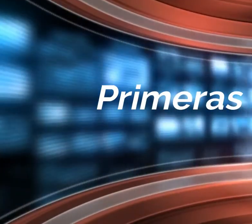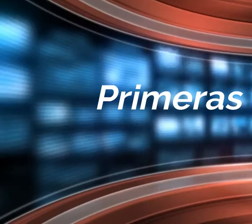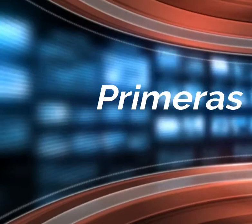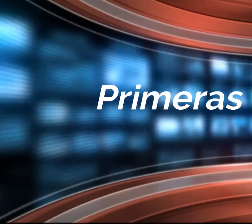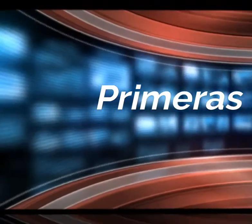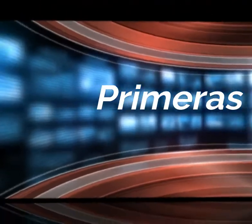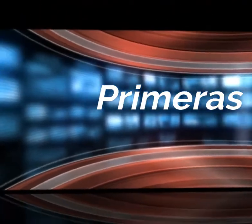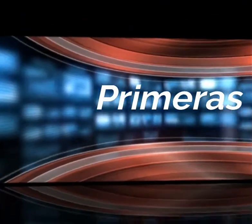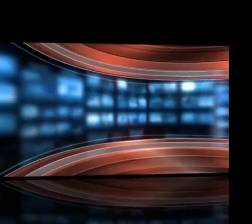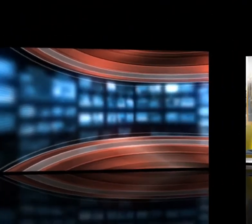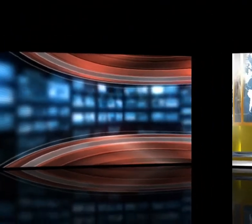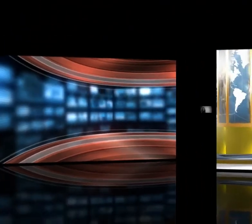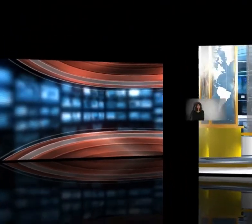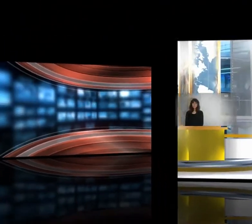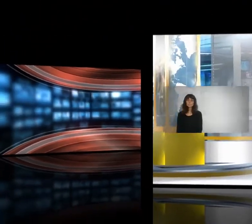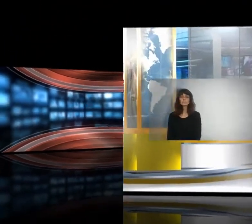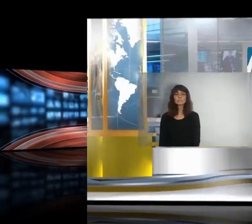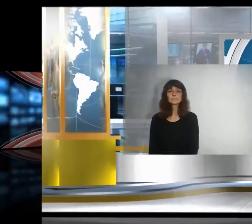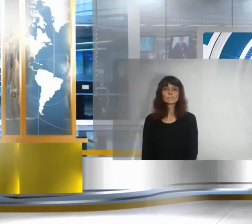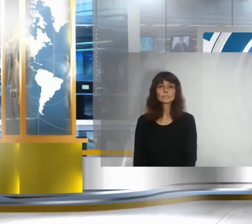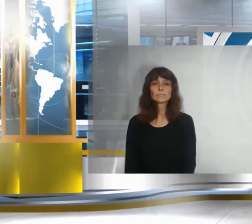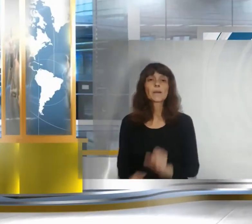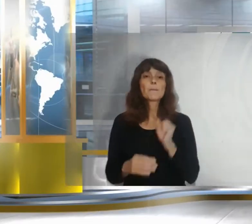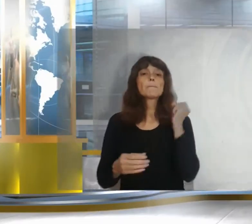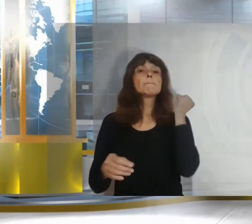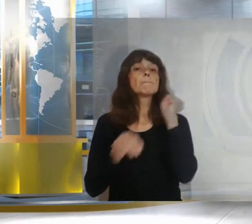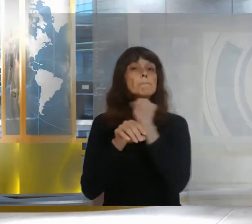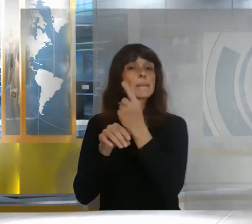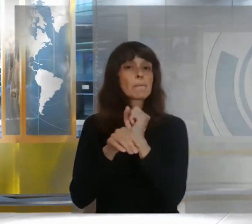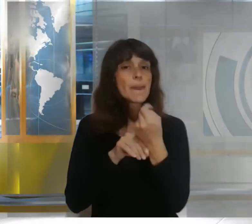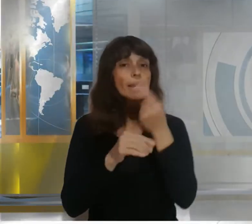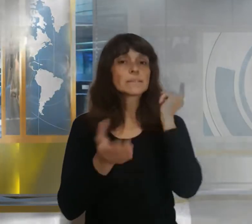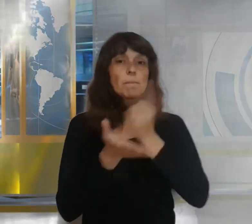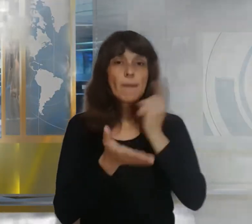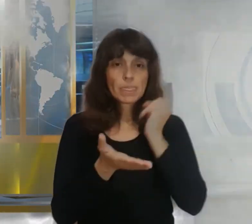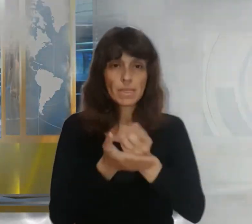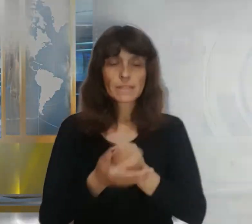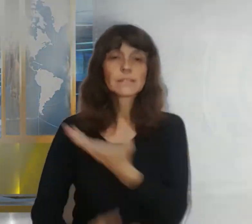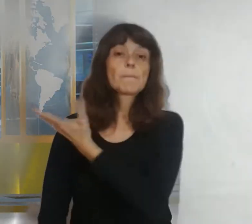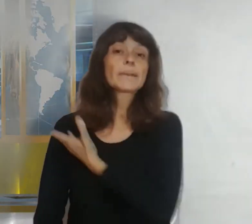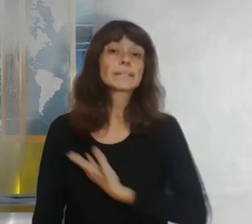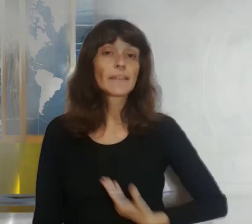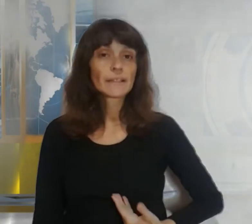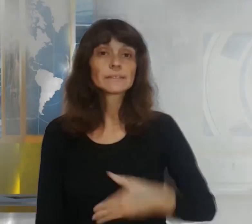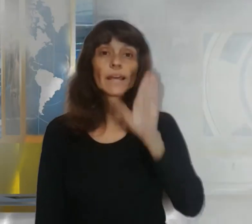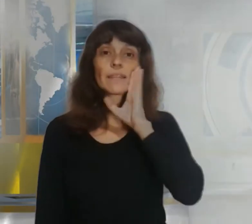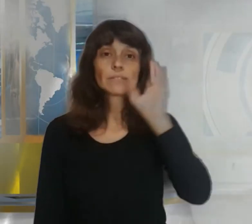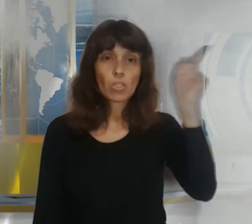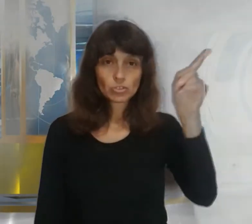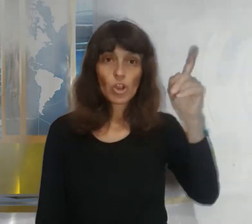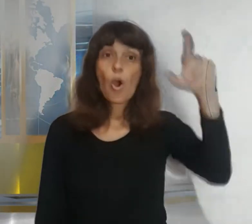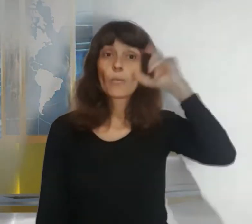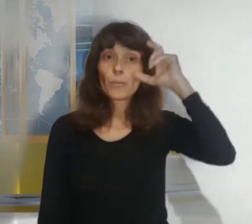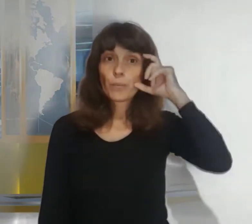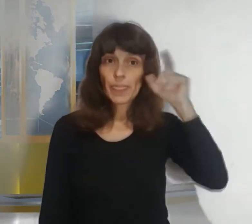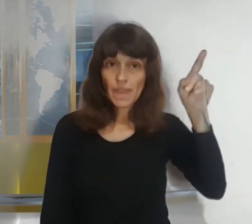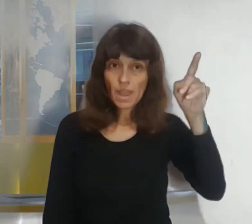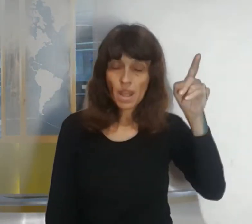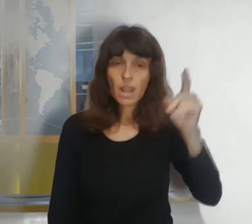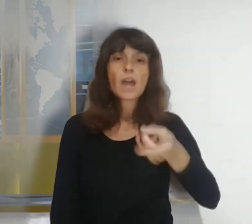primeras medidas el presidente de eeuu joe biden decretó la reincorporación de su país